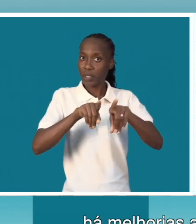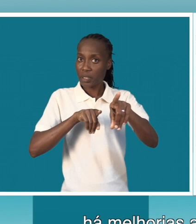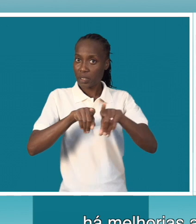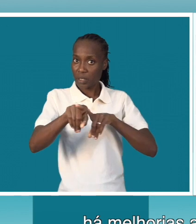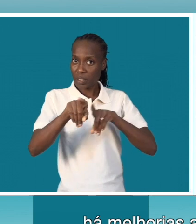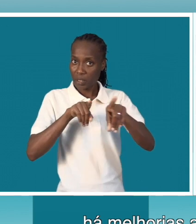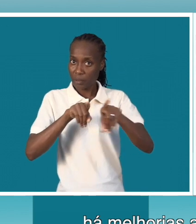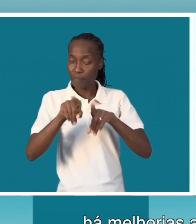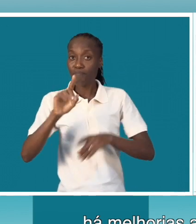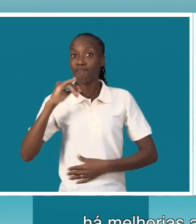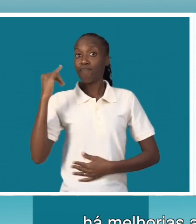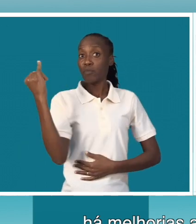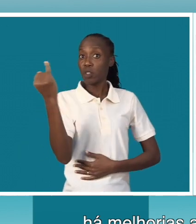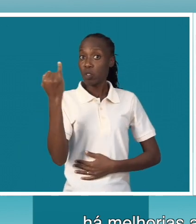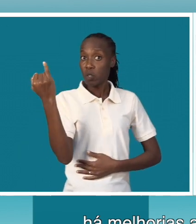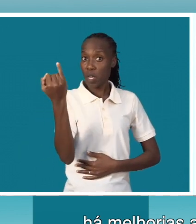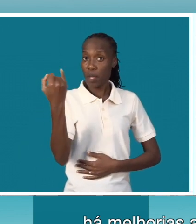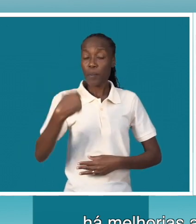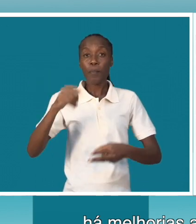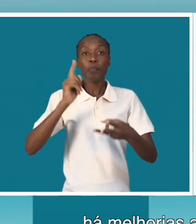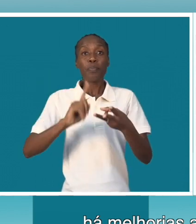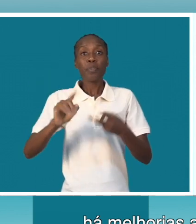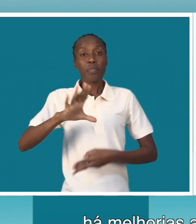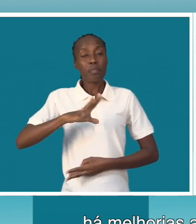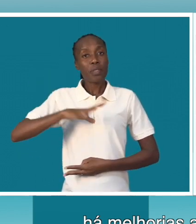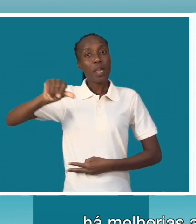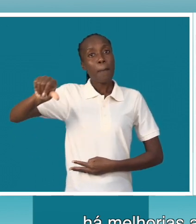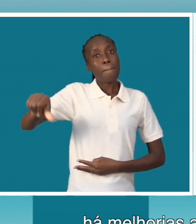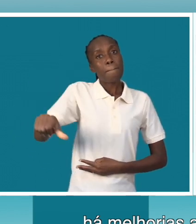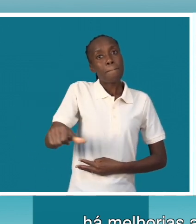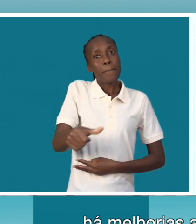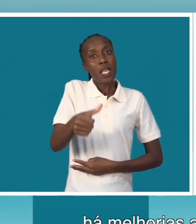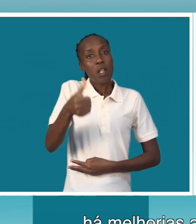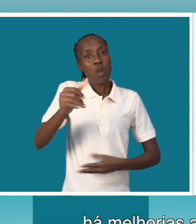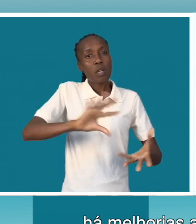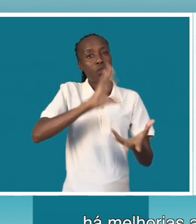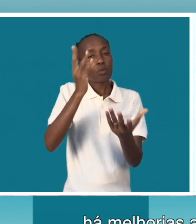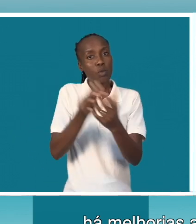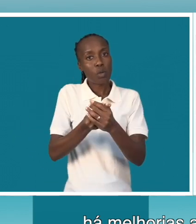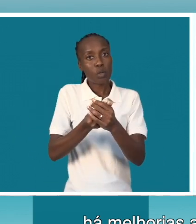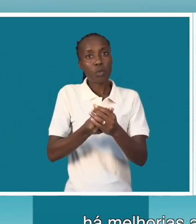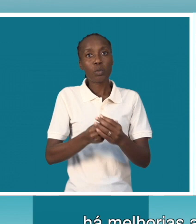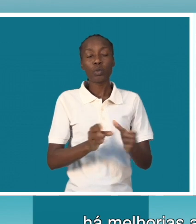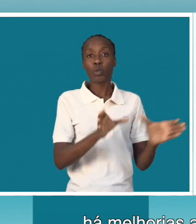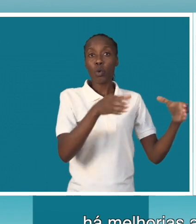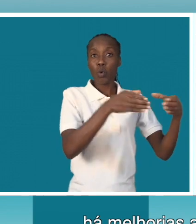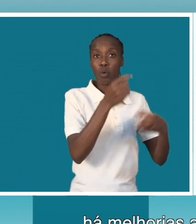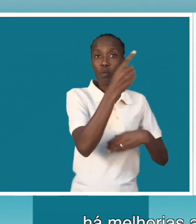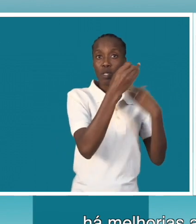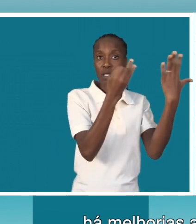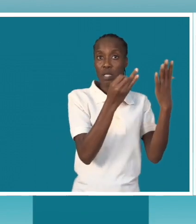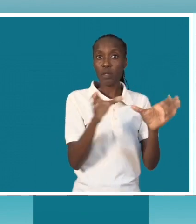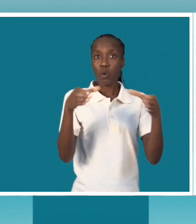melhorias ao nível de todas as seleções nacionais, desde 17, 20, 23 até a seleção A.